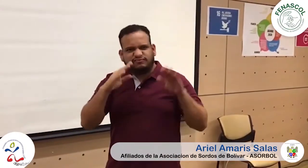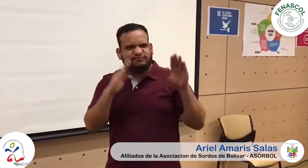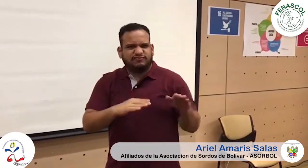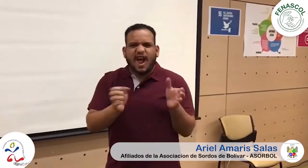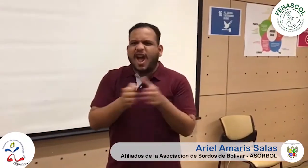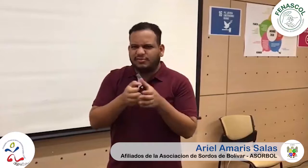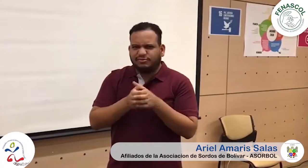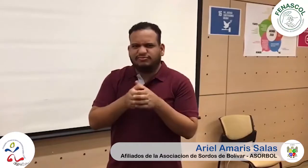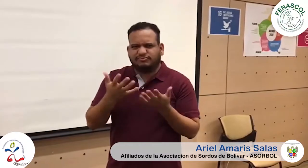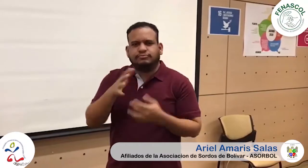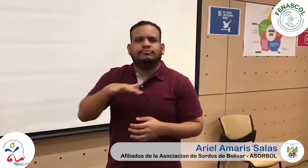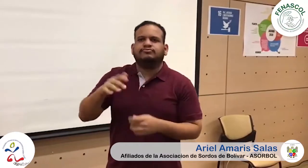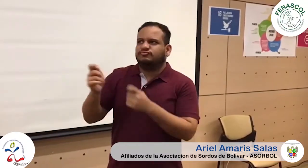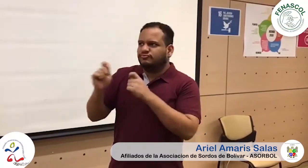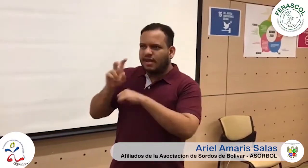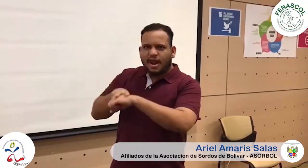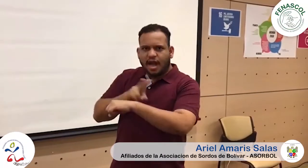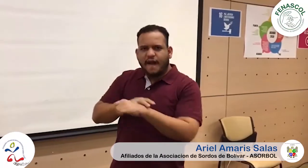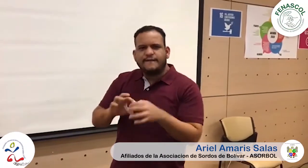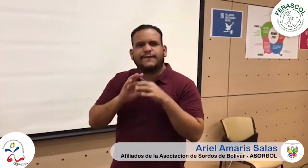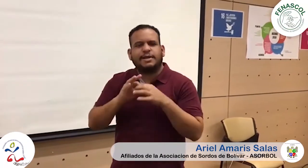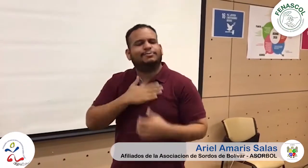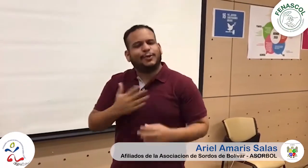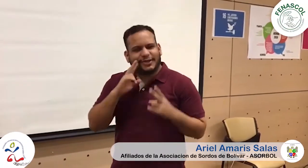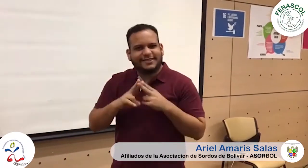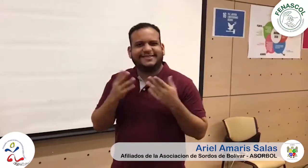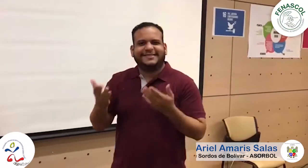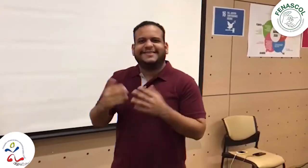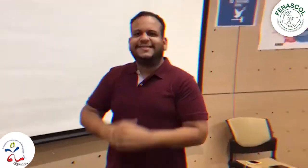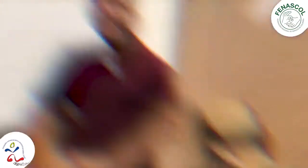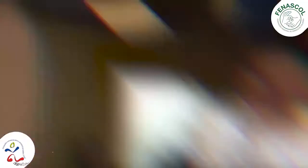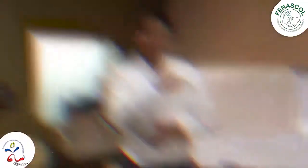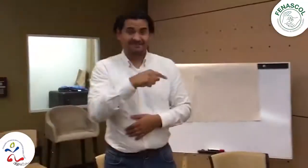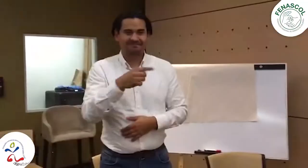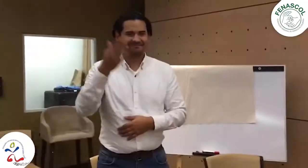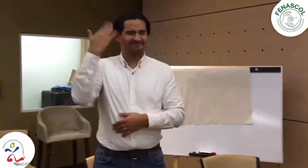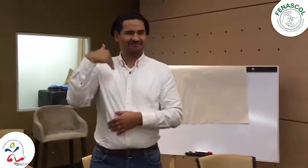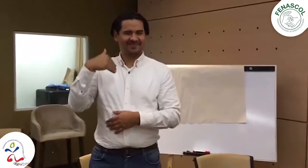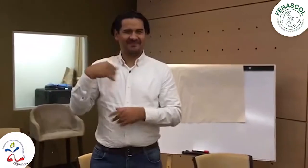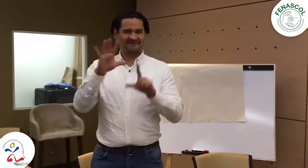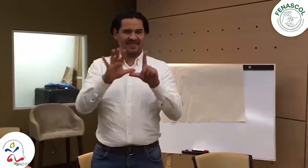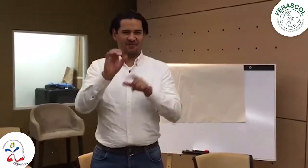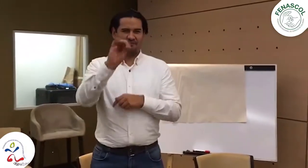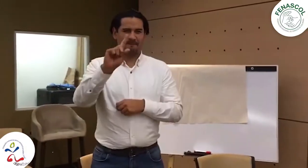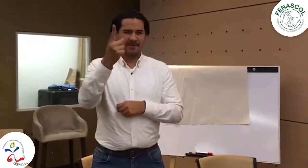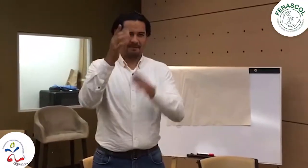soy líder y representante de la Asociación de Bolívar y vengo como delegado de la Federación en este espacio. En videos anteriores,